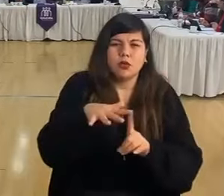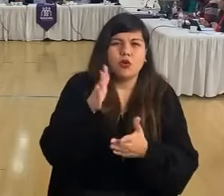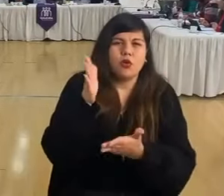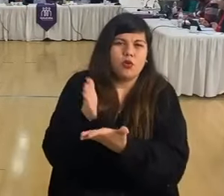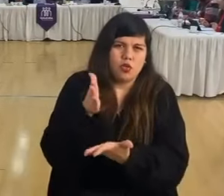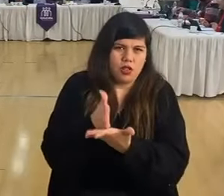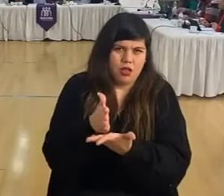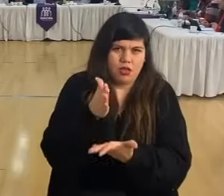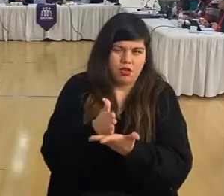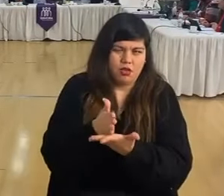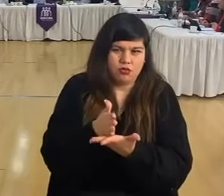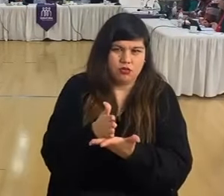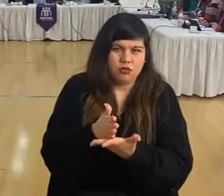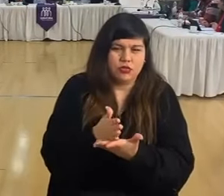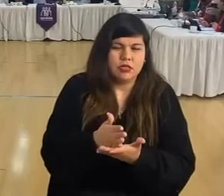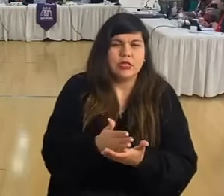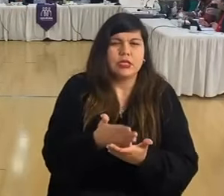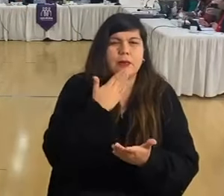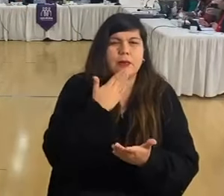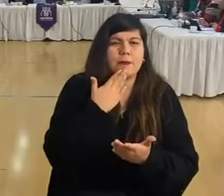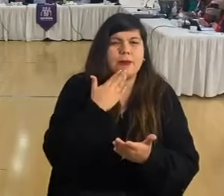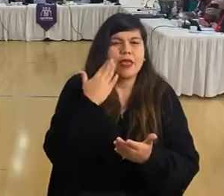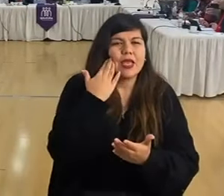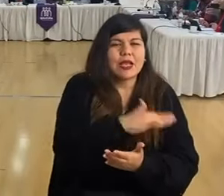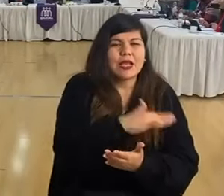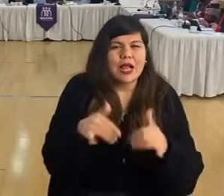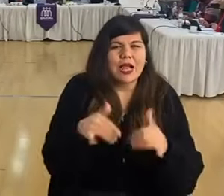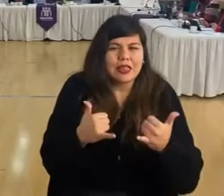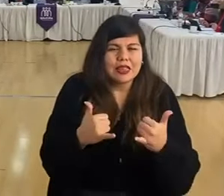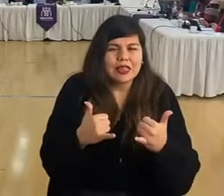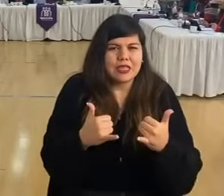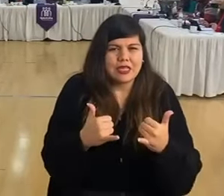colegios y jardines infantiles de la comuna.